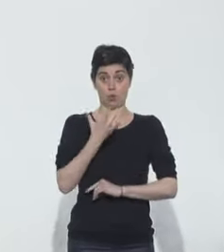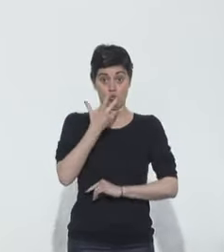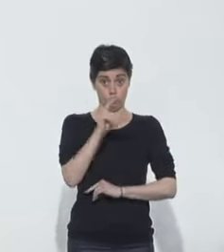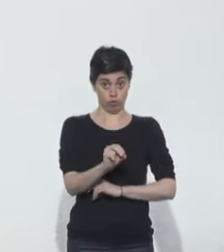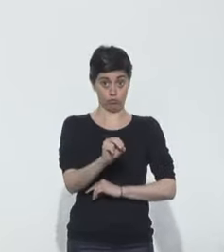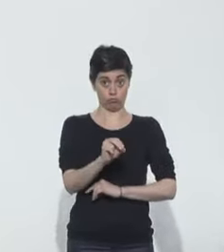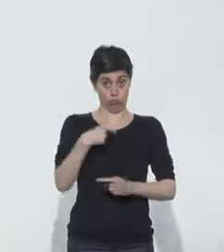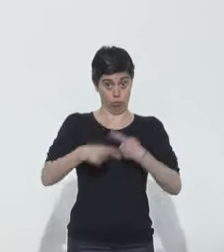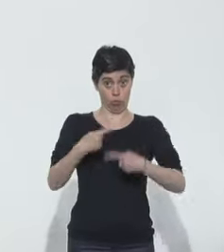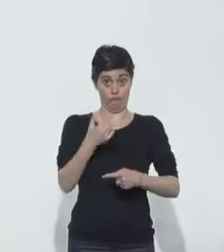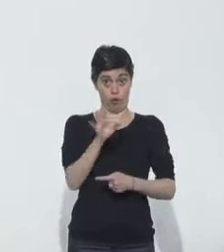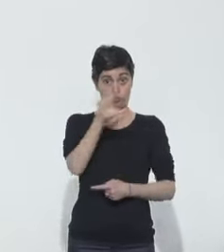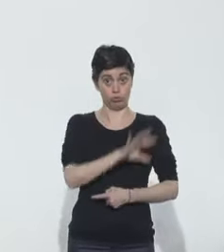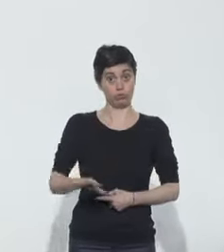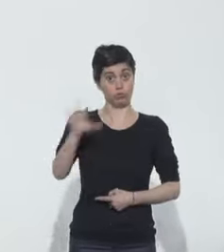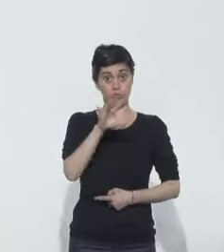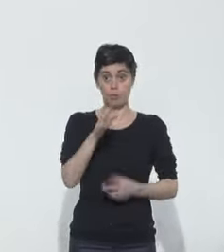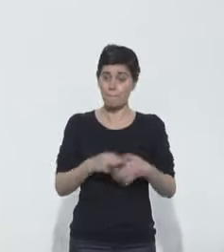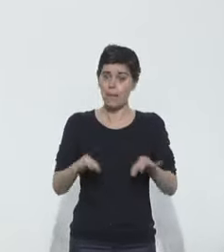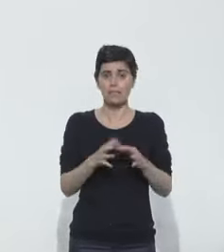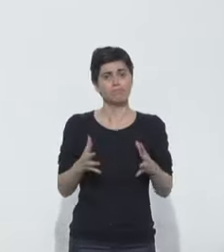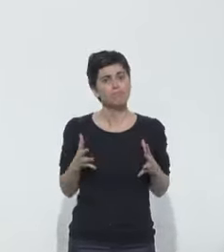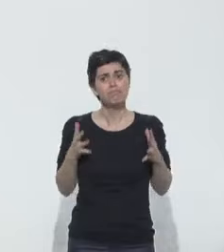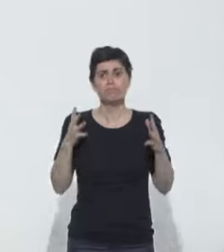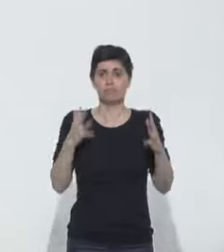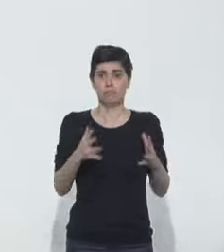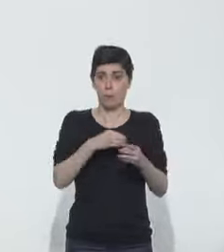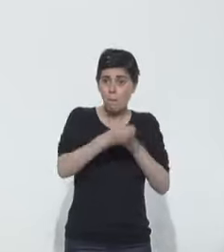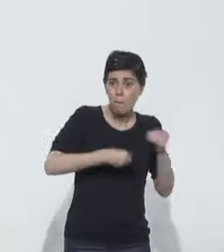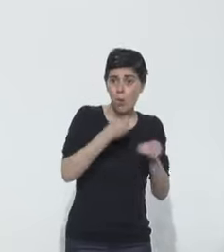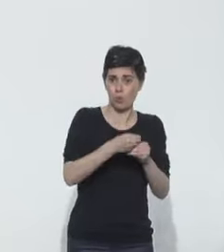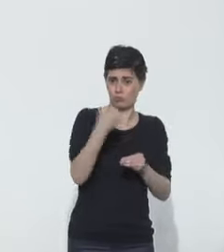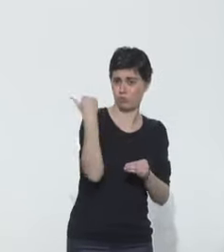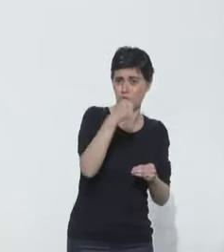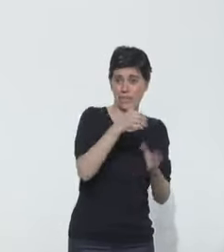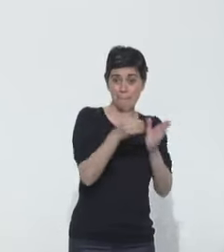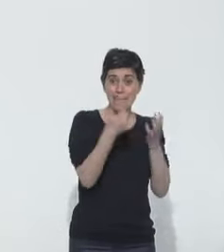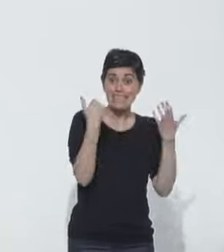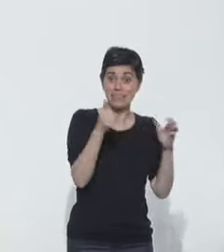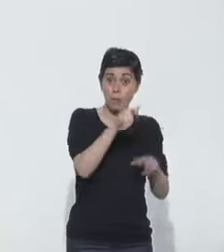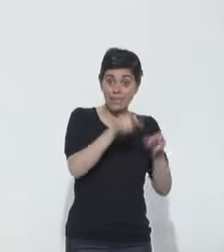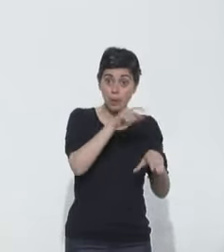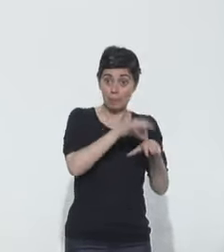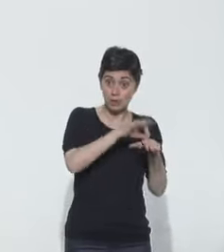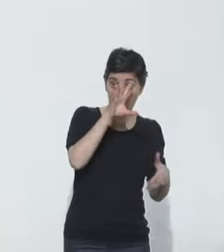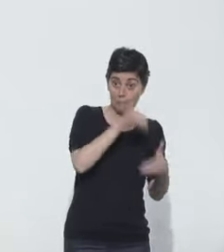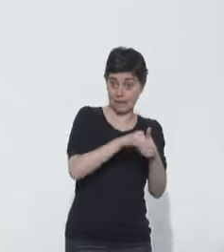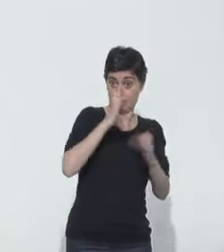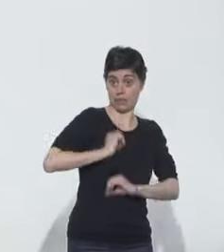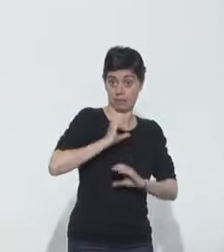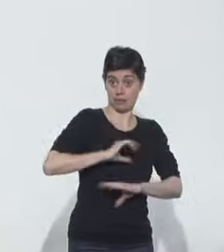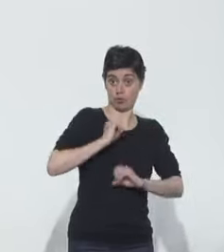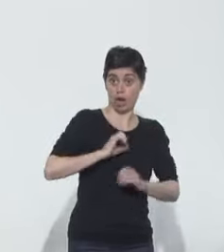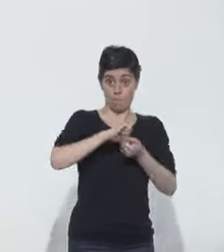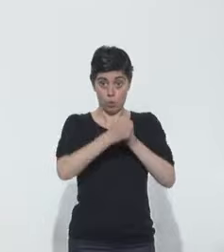Nous avons un des pays les plus engagés dans la recherche clinique au monde. 1600 patients sont inclus dans les essais thérapeutiques et bénéficient donc de